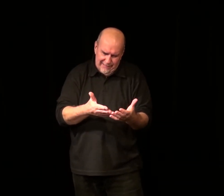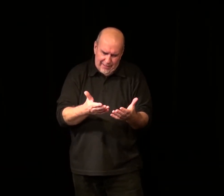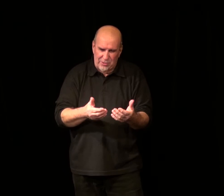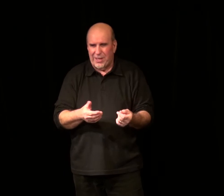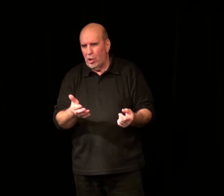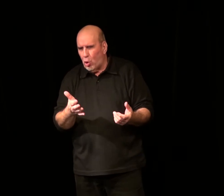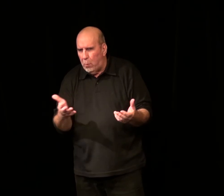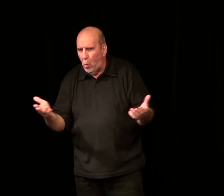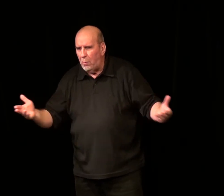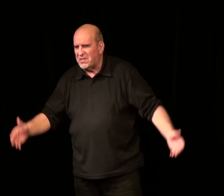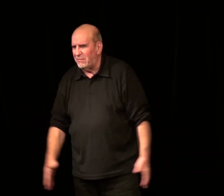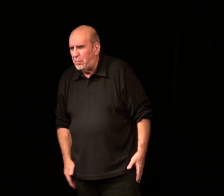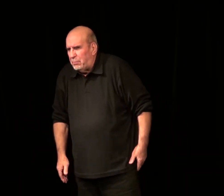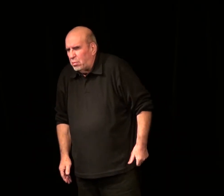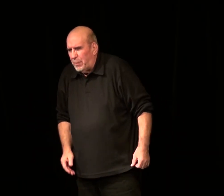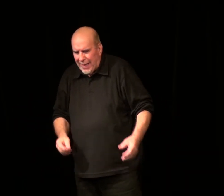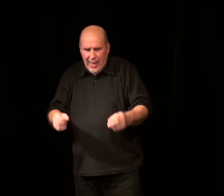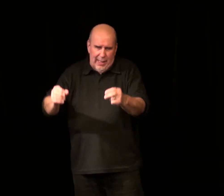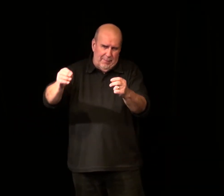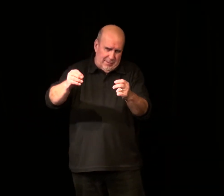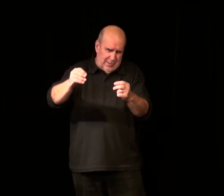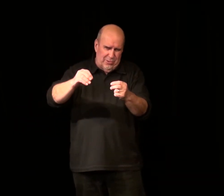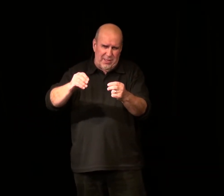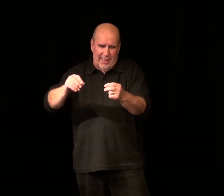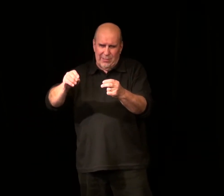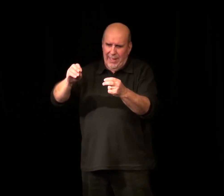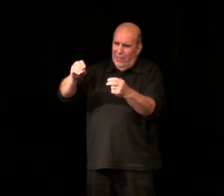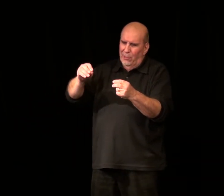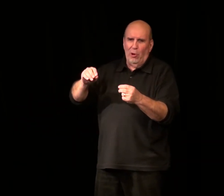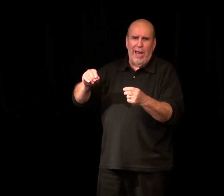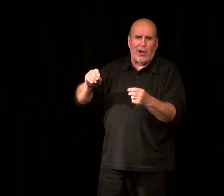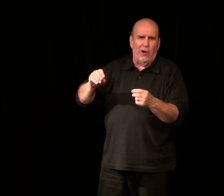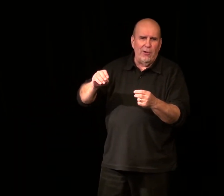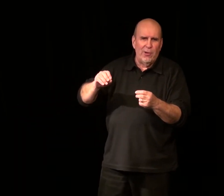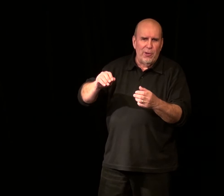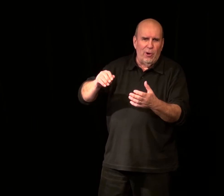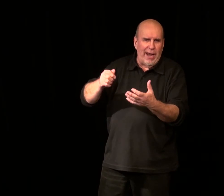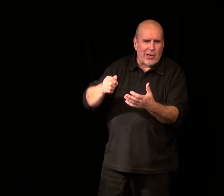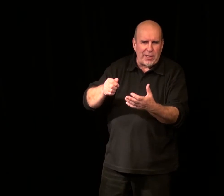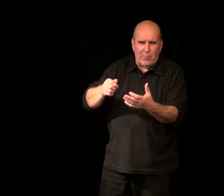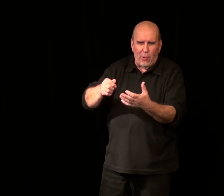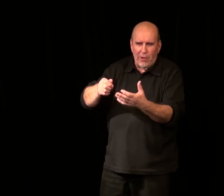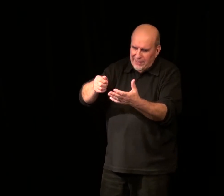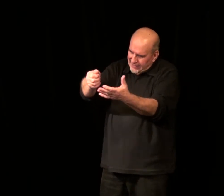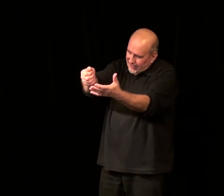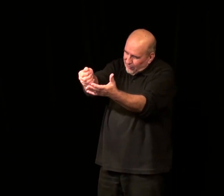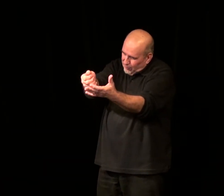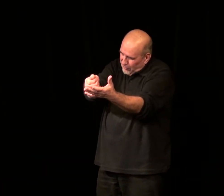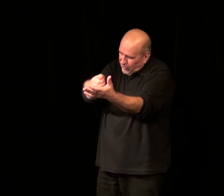on dirait un copeau. Mais ça ne va pas pour le pain. En Occitan, on a une oleko. Une oleko des peaux. C'est-à-dire une petite